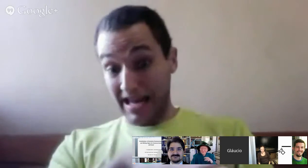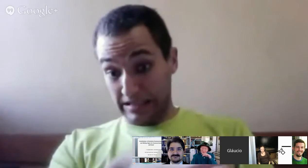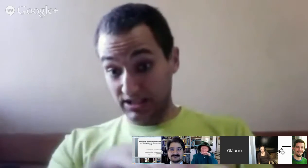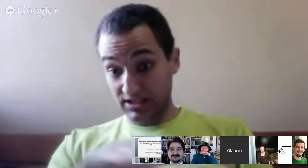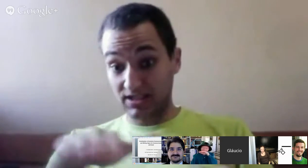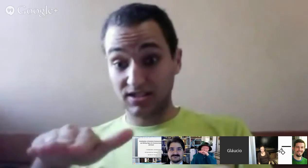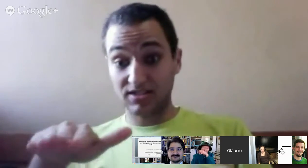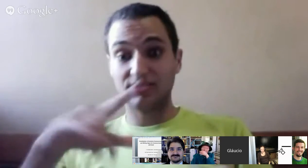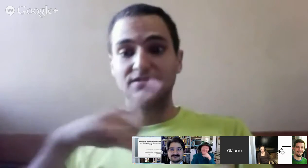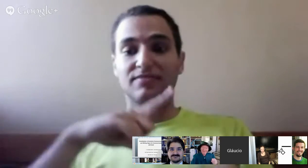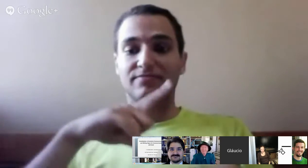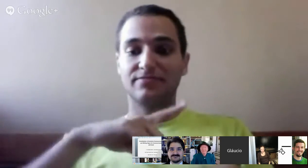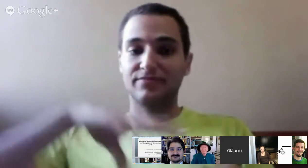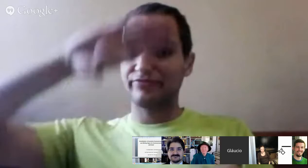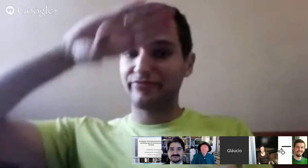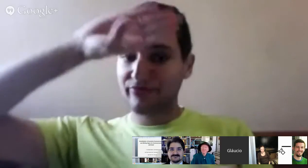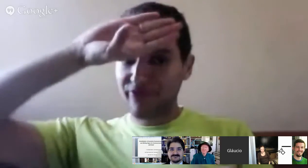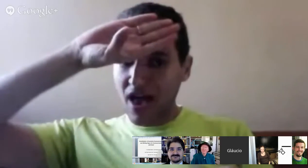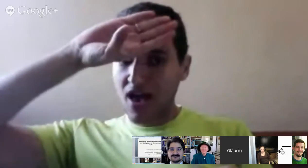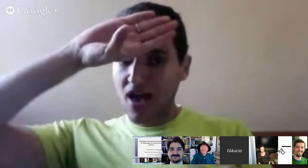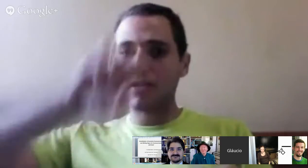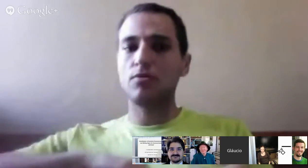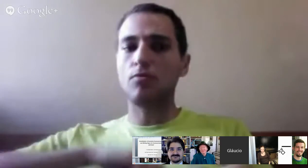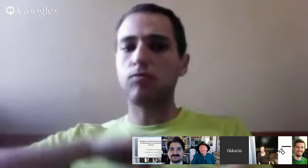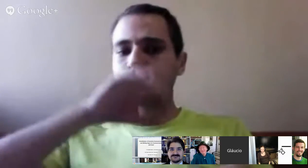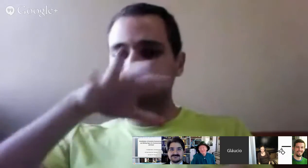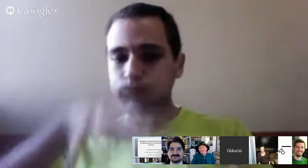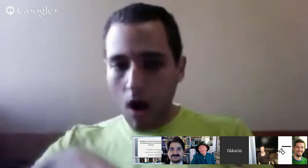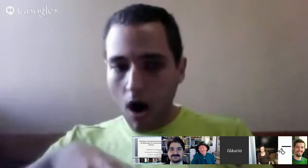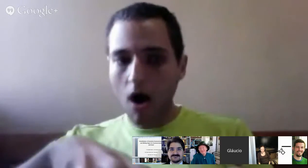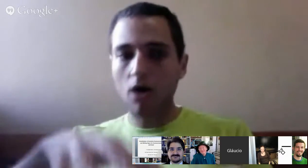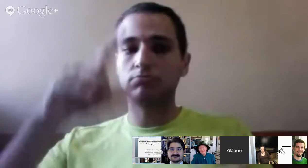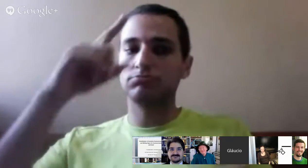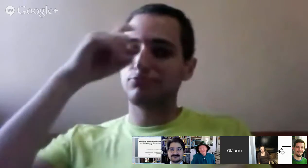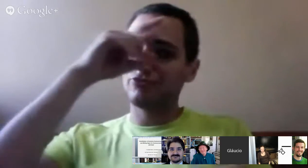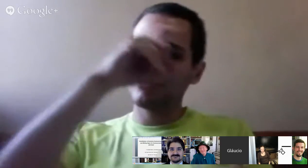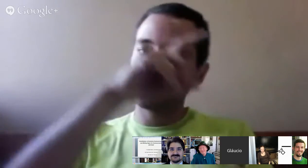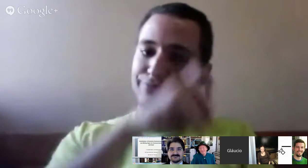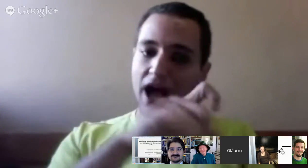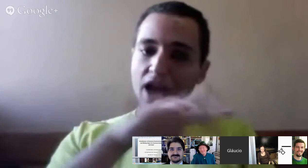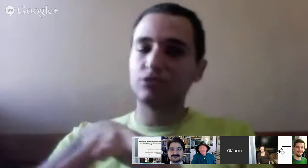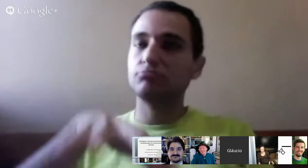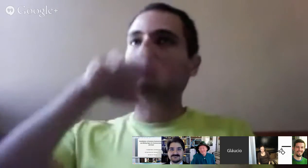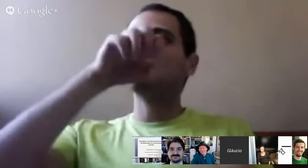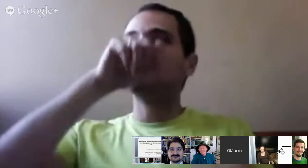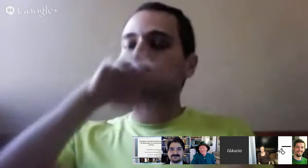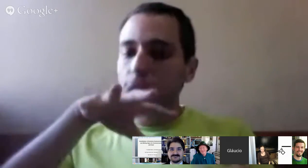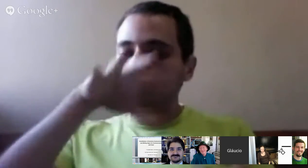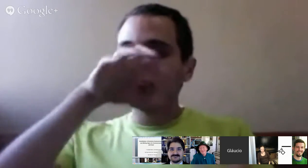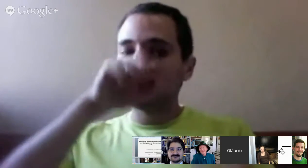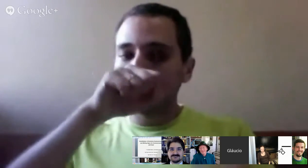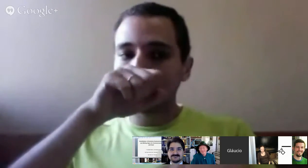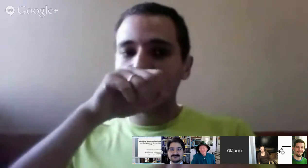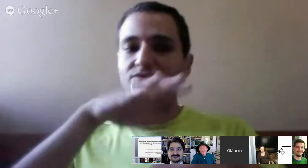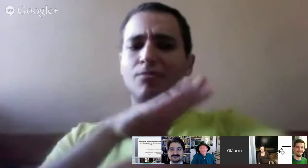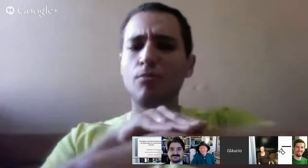hospital, a mãe também surda. Essa criança apresenta febre alta, vômitos, dificuldades